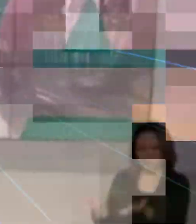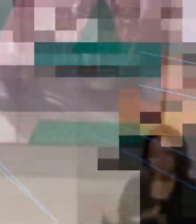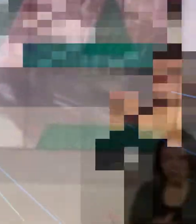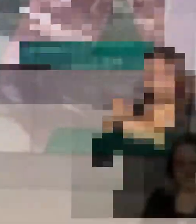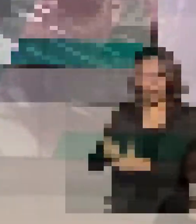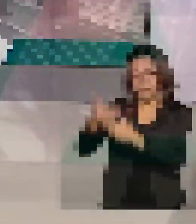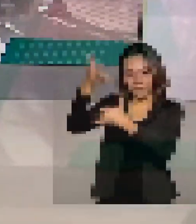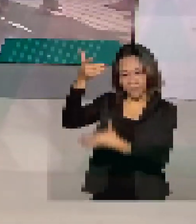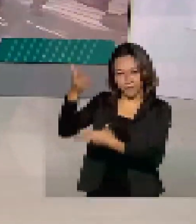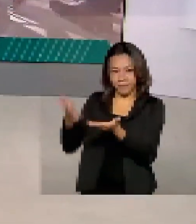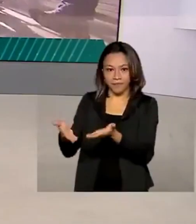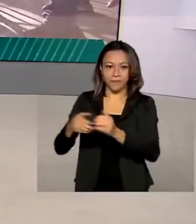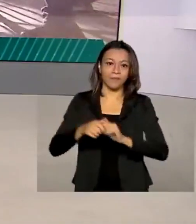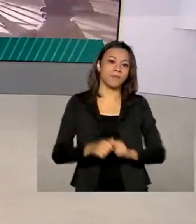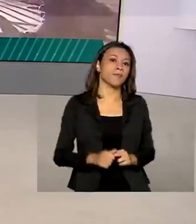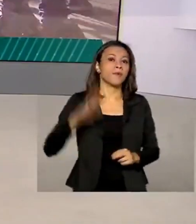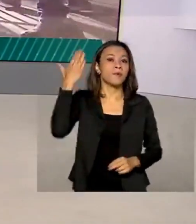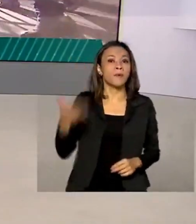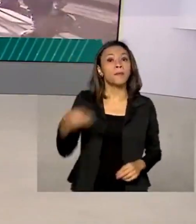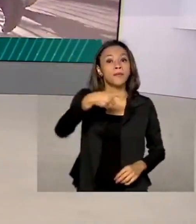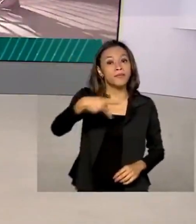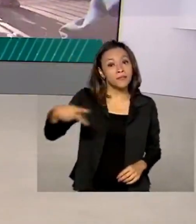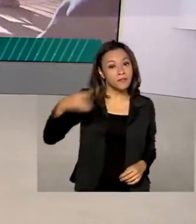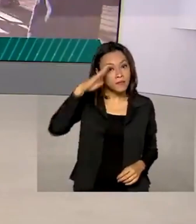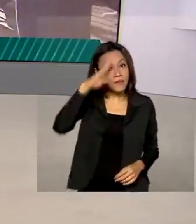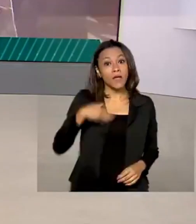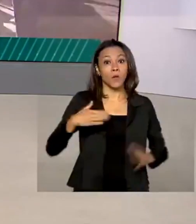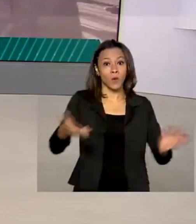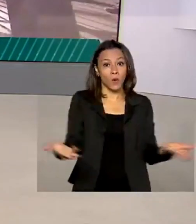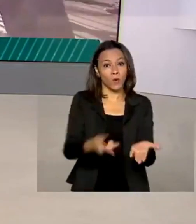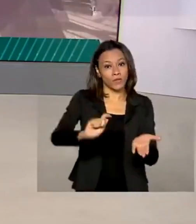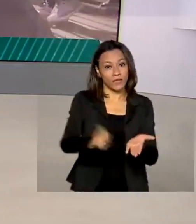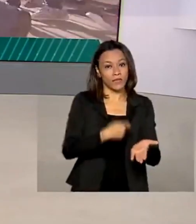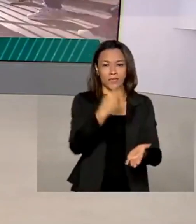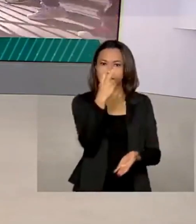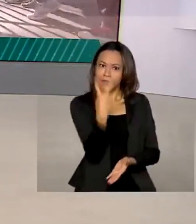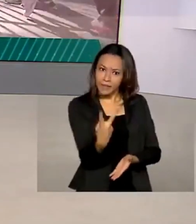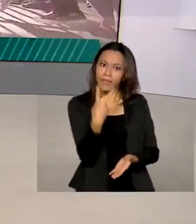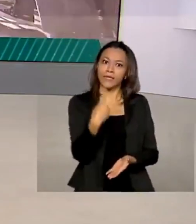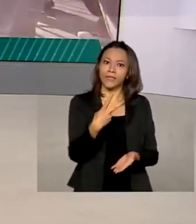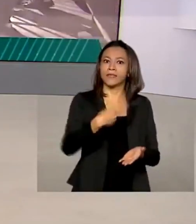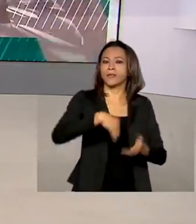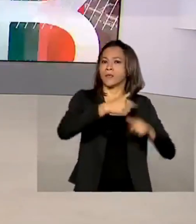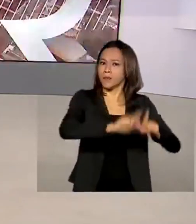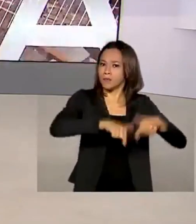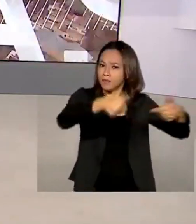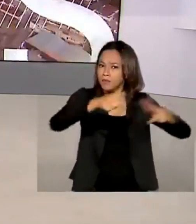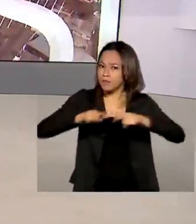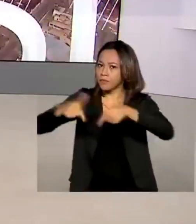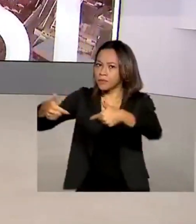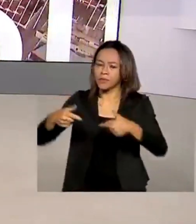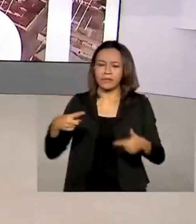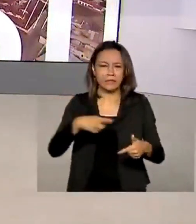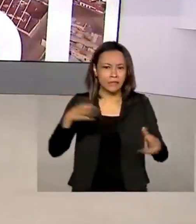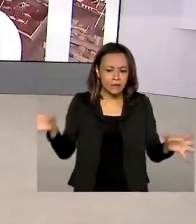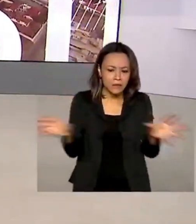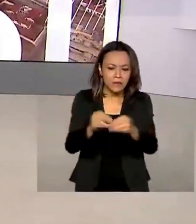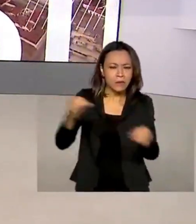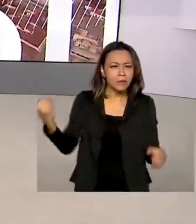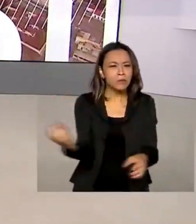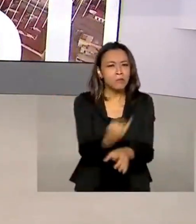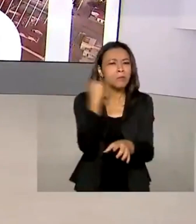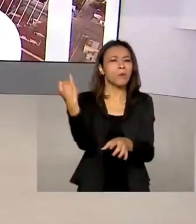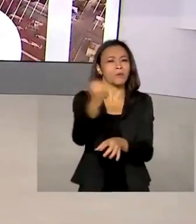10 anos. O presidente Jair Bolsonaro assina hoje no Ceará três ordens de serviço para a conclusão de importantes obras